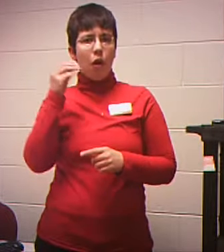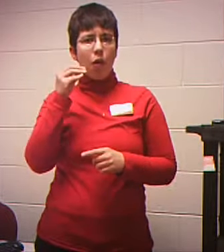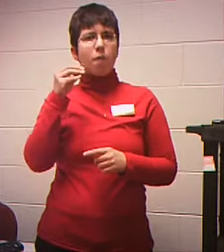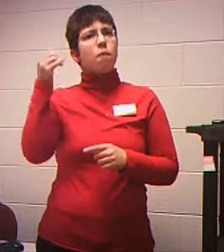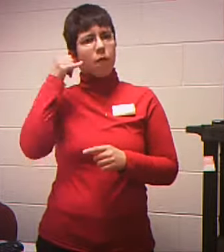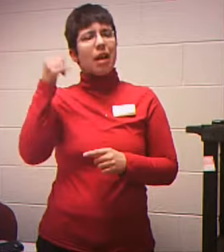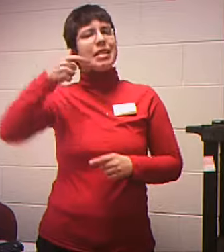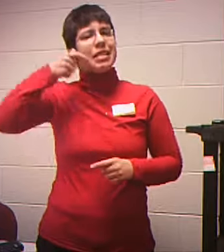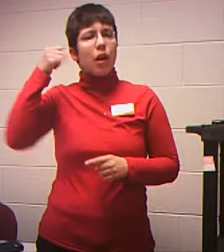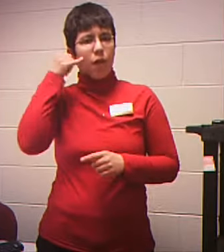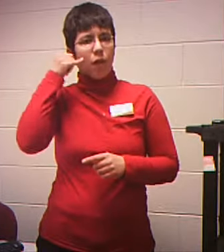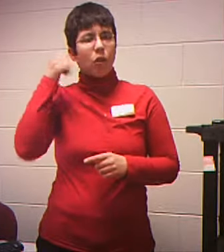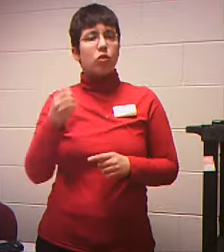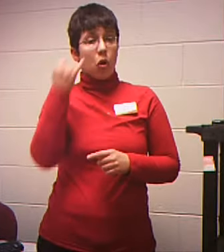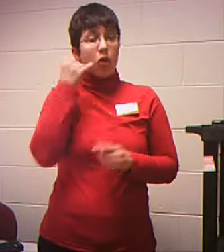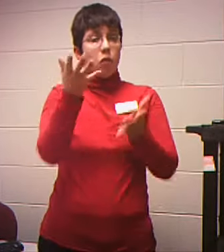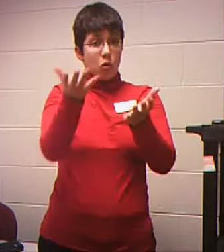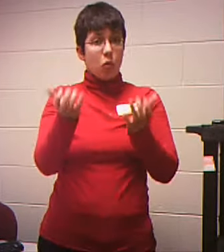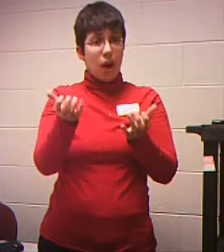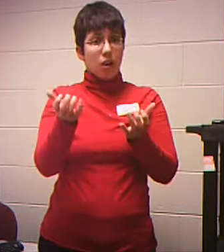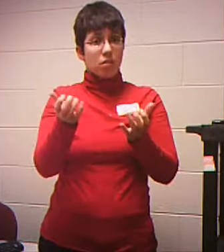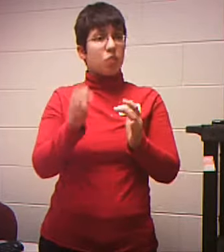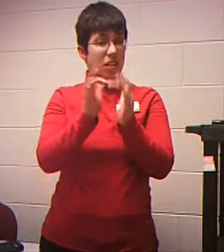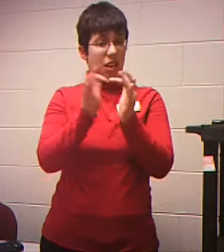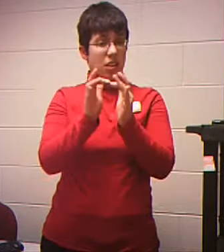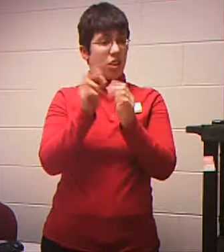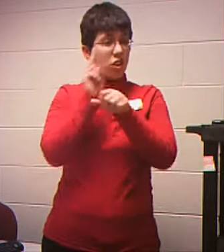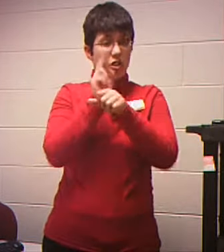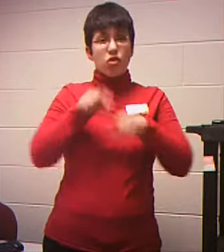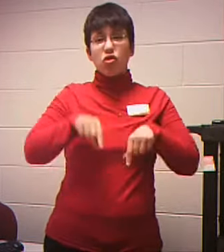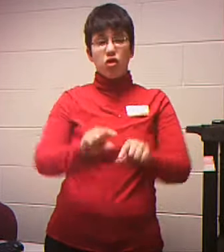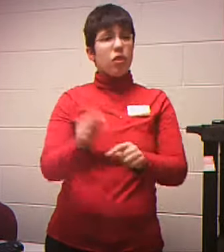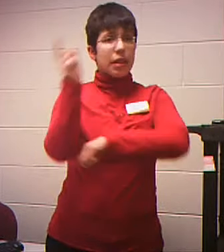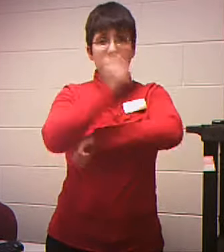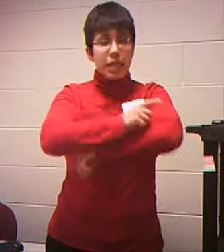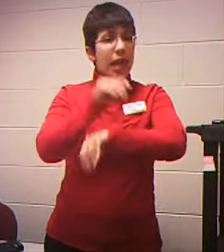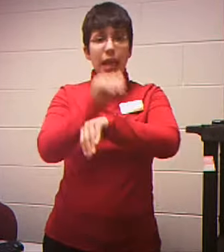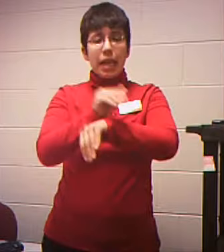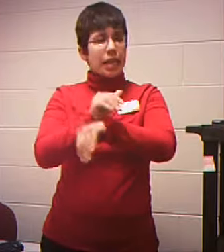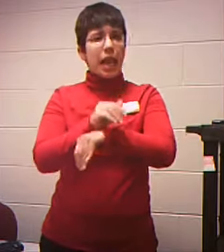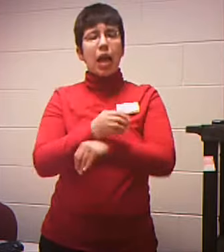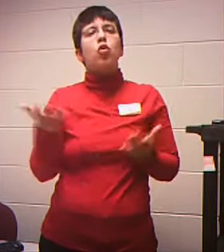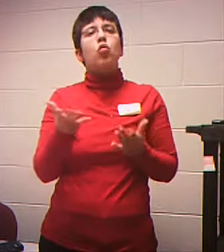Whatever And then who referred you Right here I just put John Realtor But you know However you learned About me Or my company